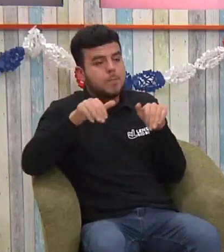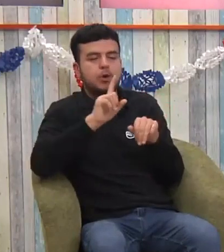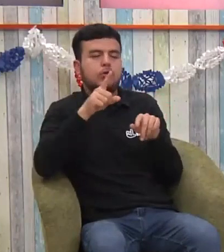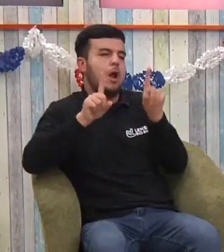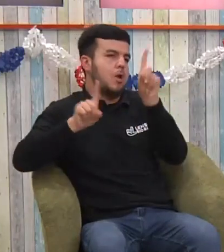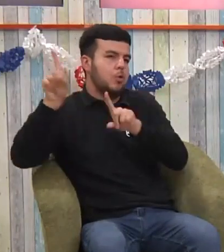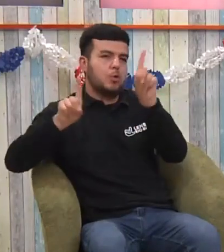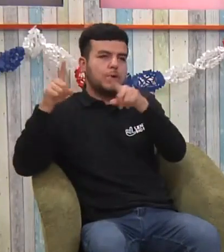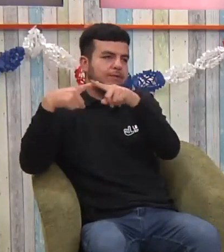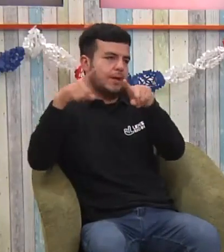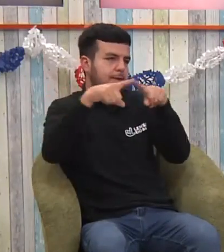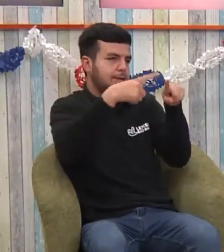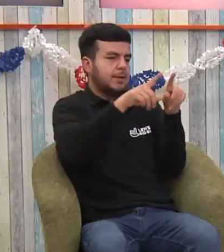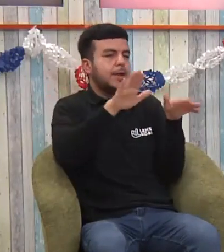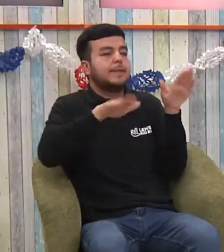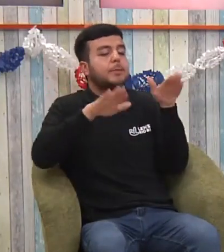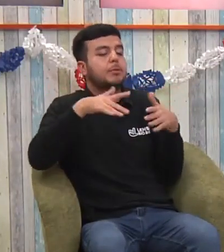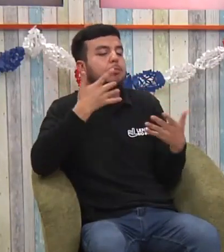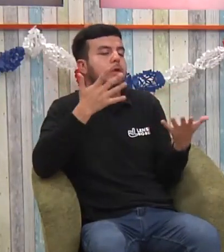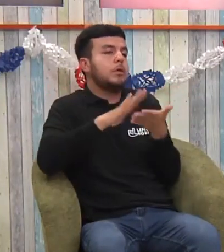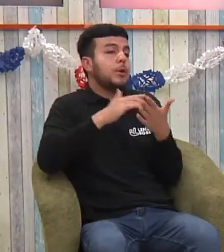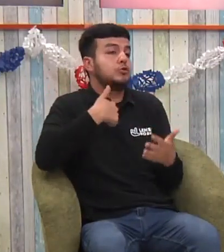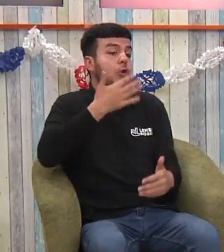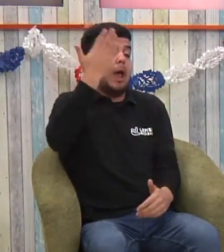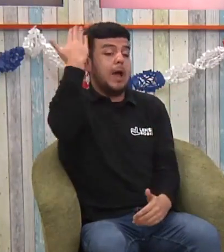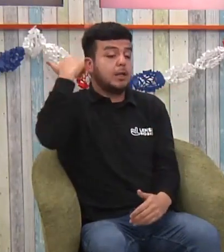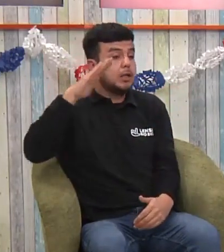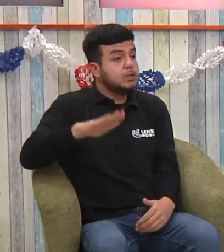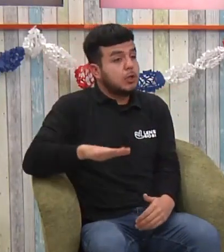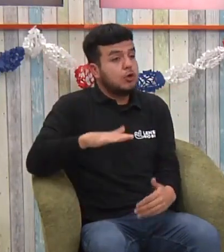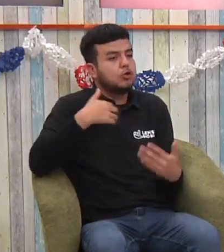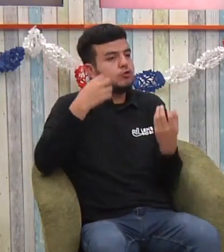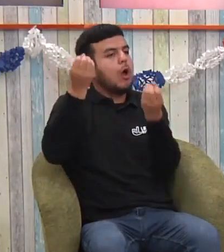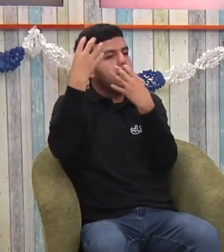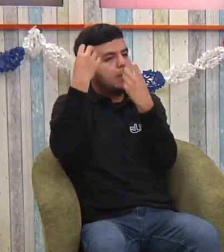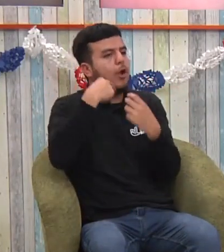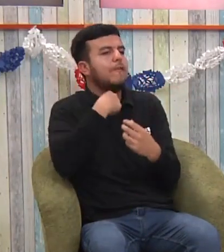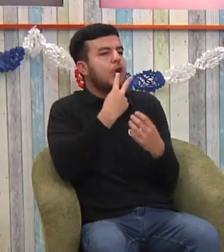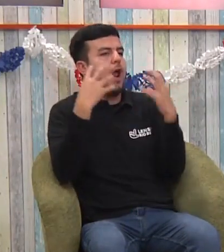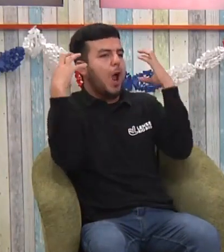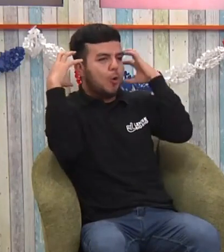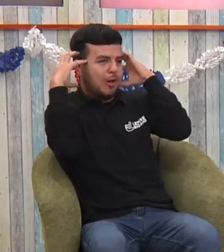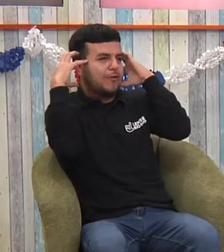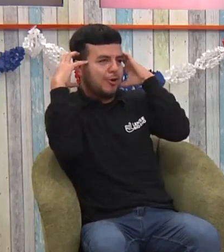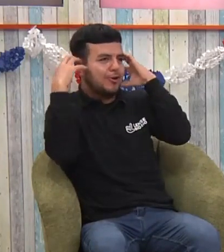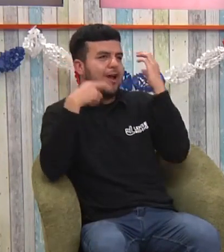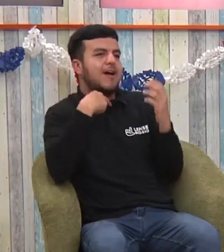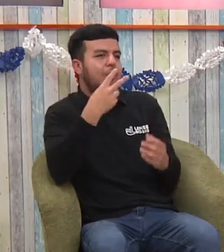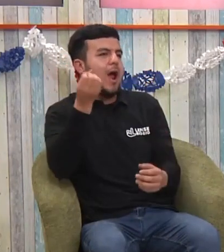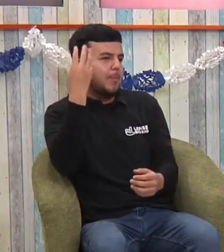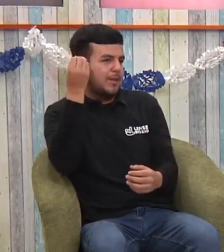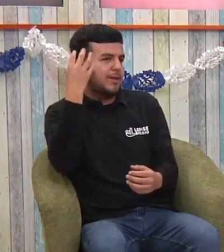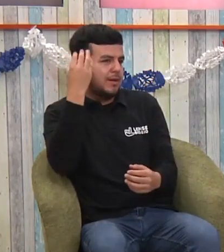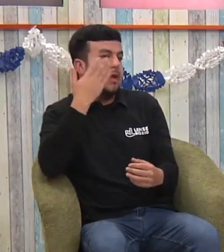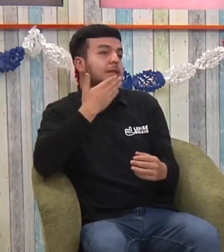No, eso es un mito finalmente no todas las personas sordas leer los labios eso requiere un trabajo